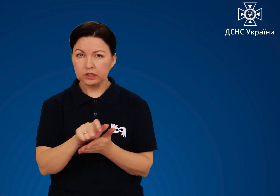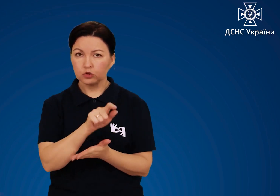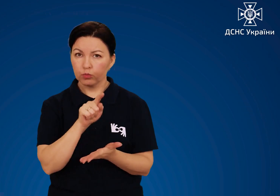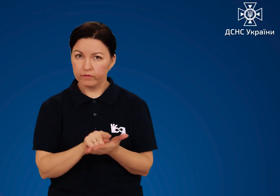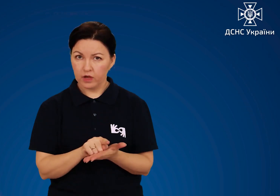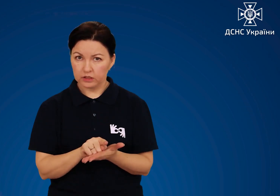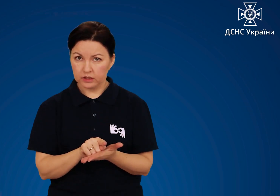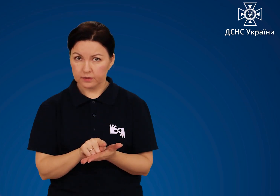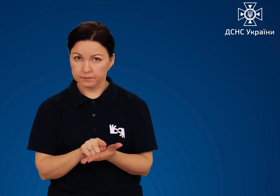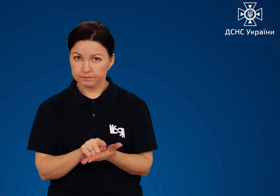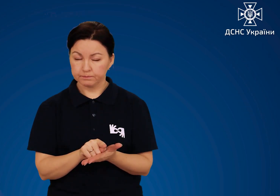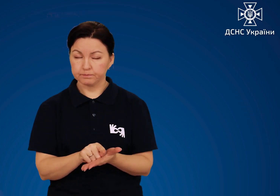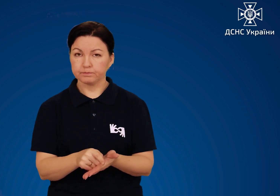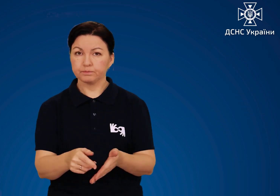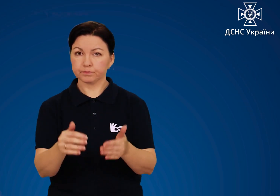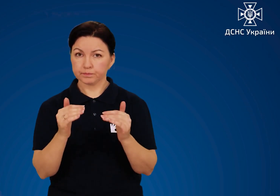громадянин зобов'язаний.